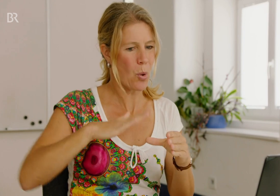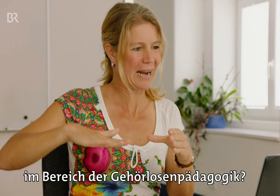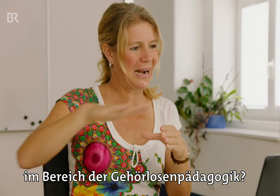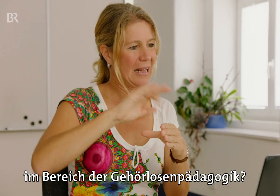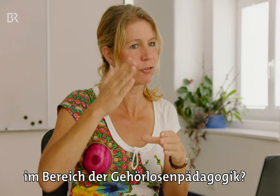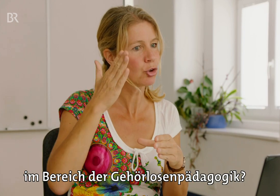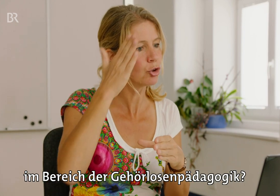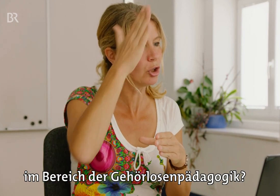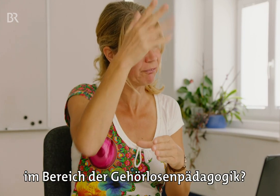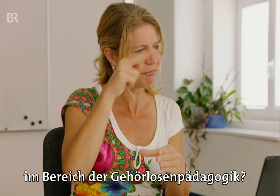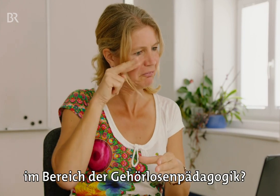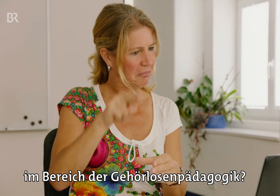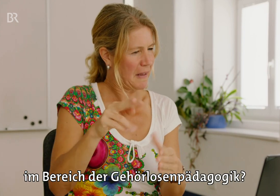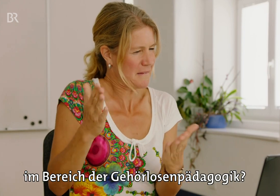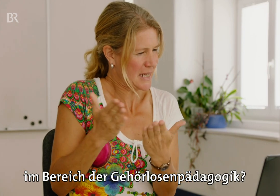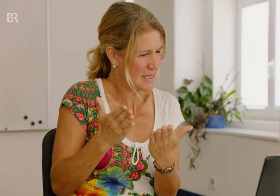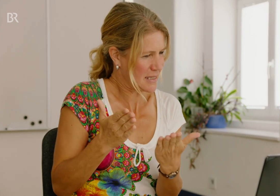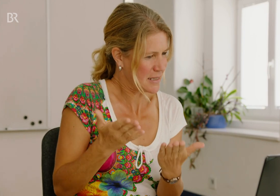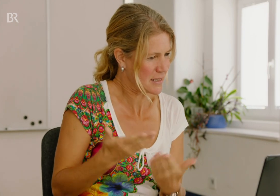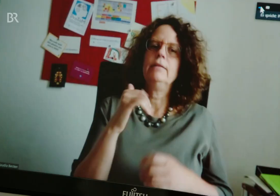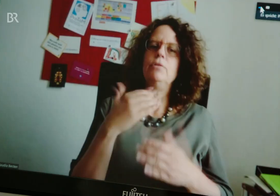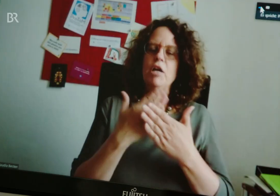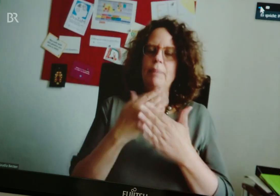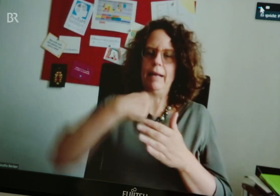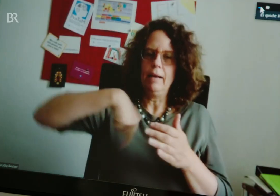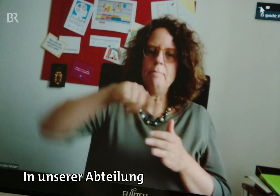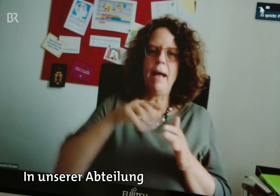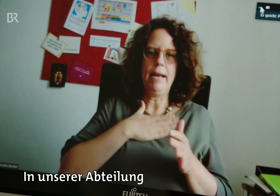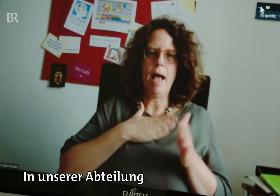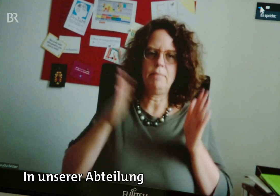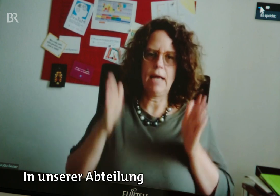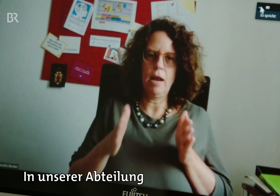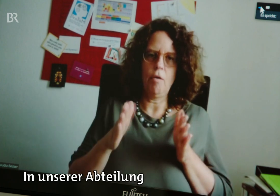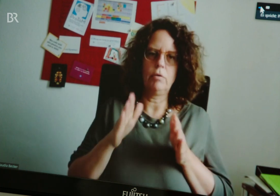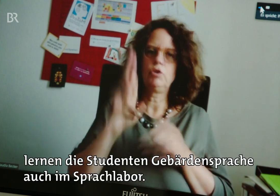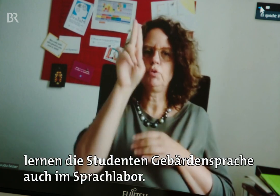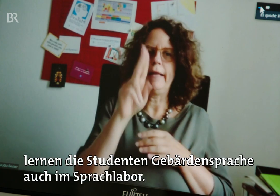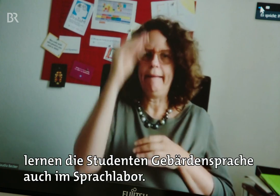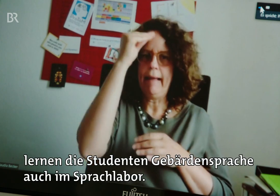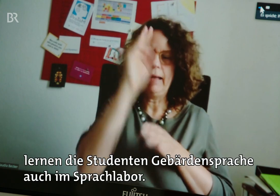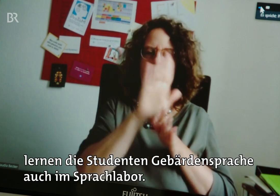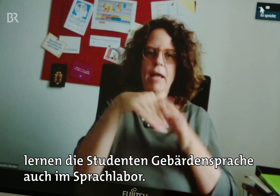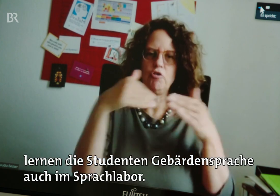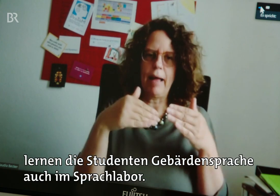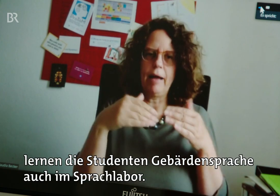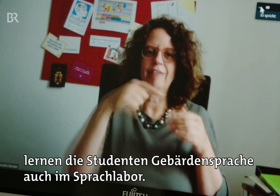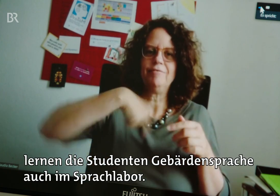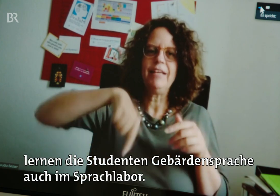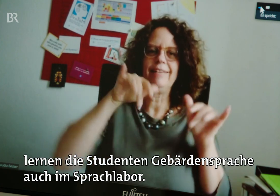Thema im Bereich der Gehörlosenpädagogik? In unserer Abteilung lernen die Studenten Gebärdensprache auch im